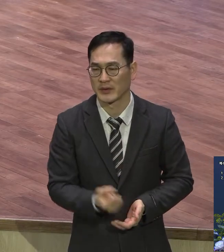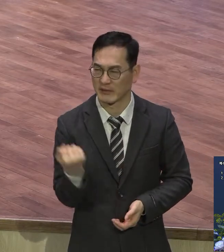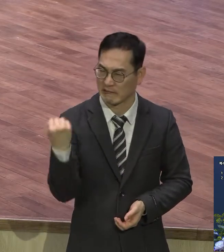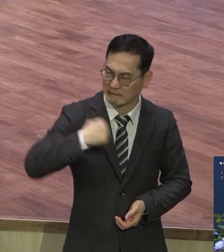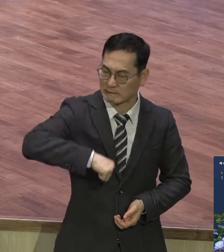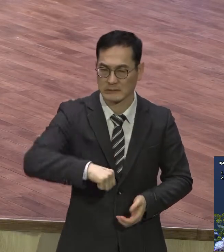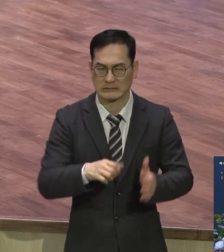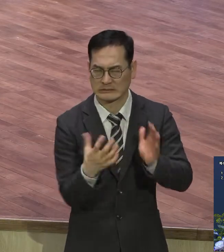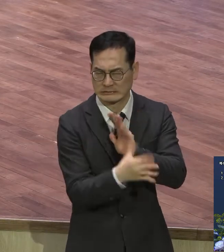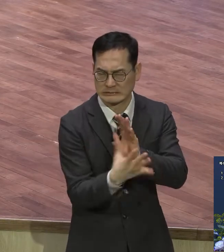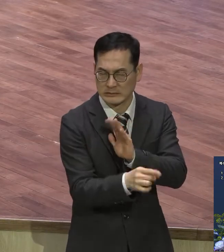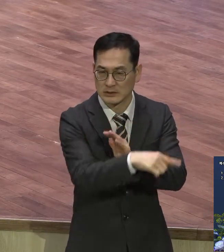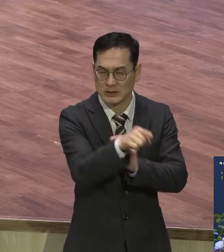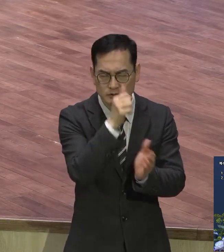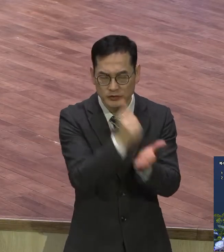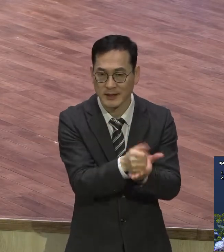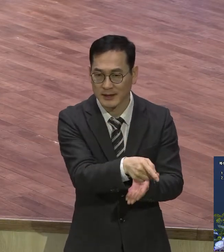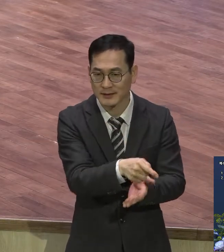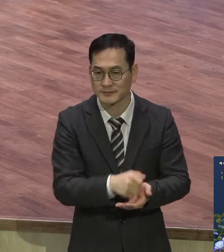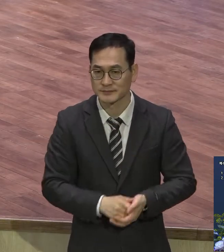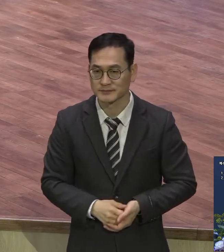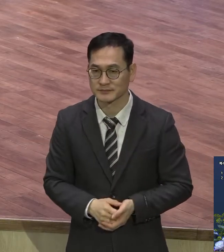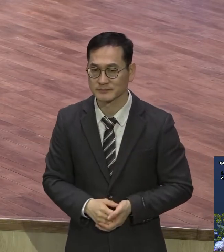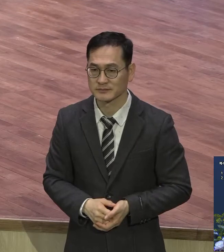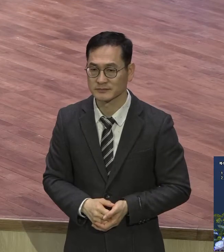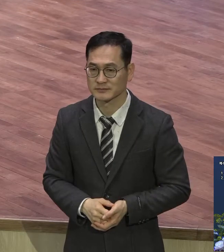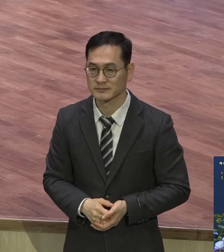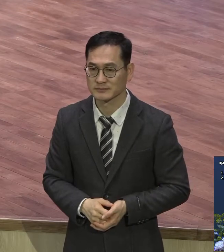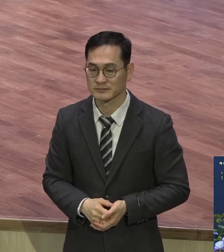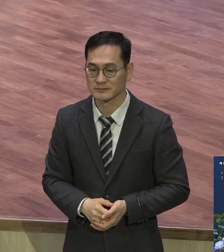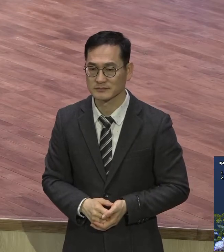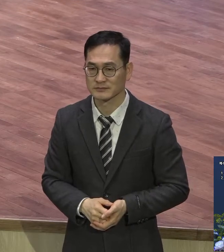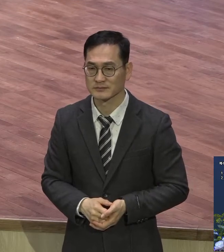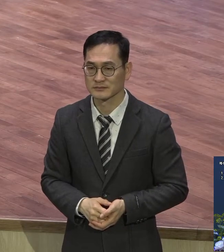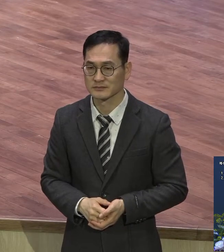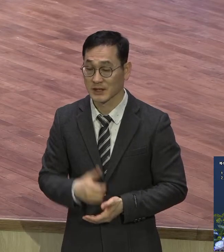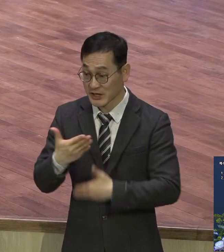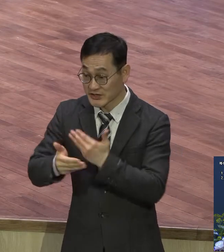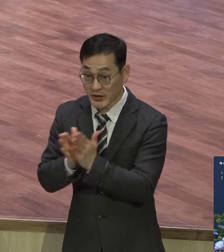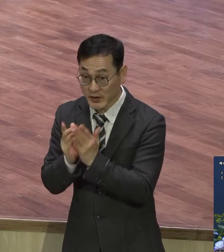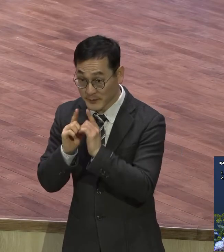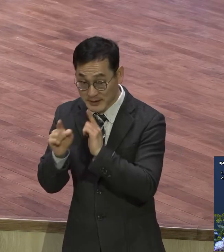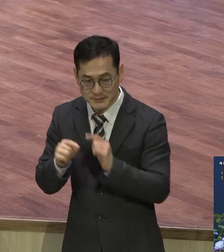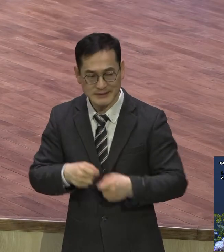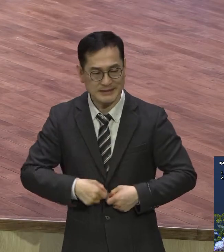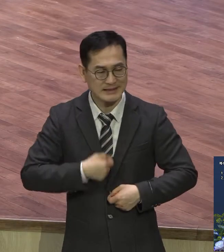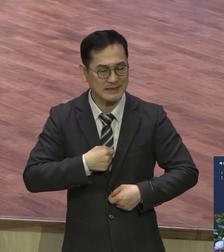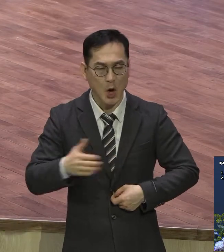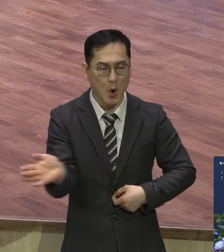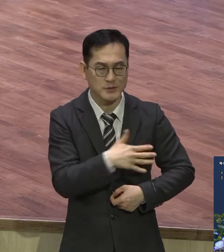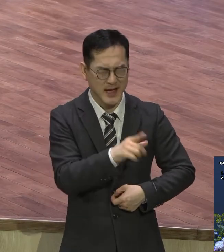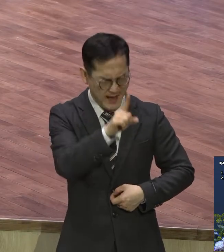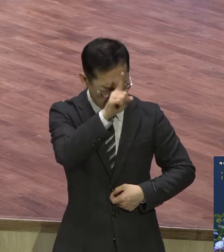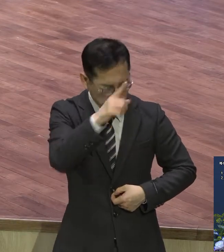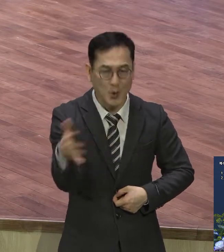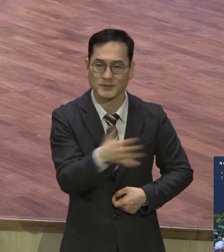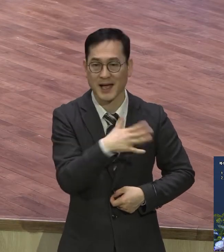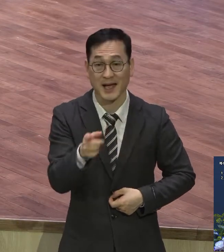3장 협제로 보면 의는 없나니 하나도 없다 하나도 없다 의리 없어요 하나도 없다